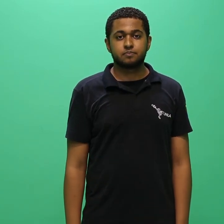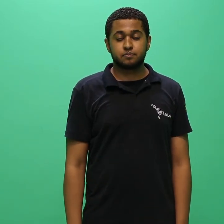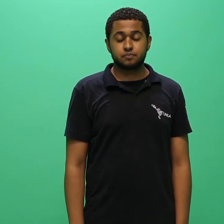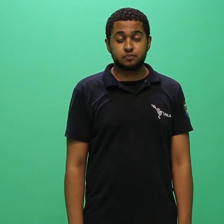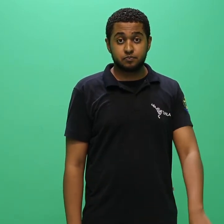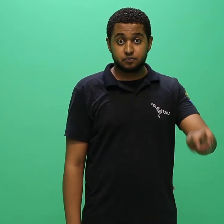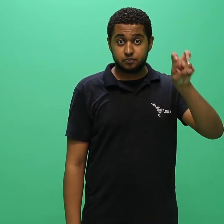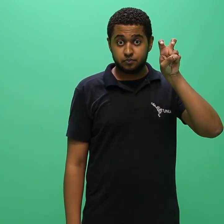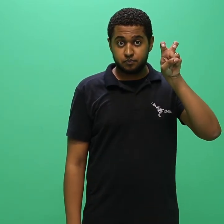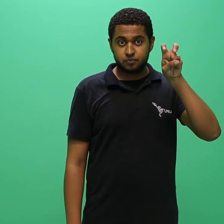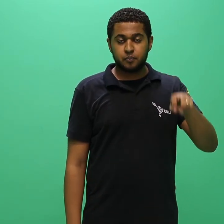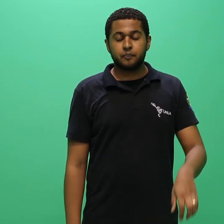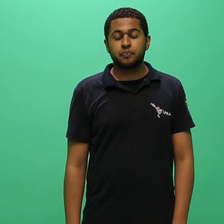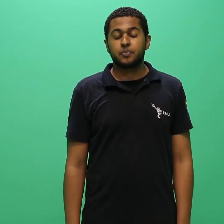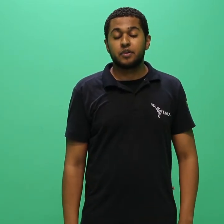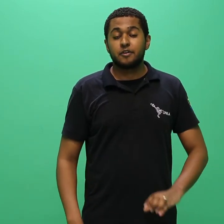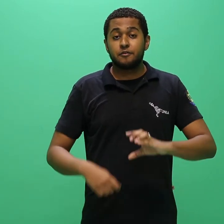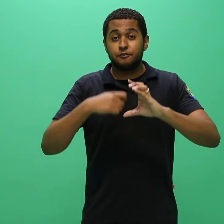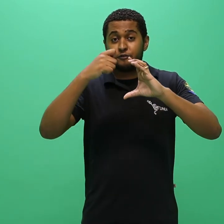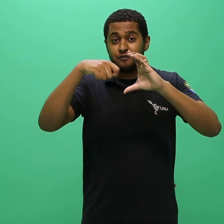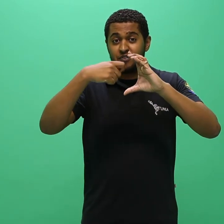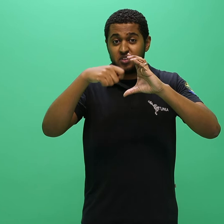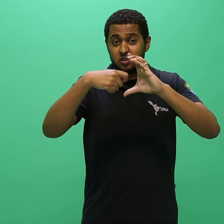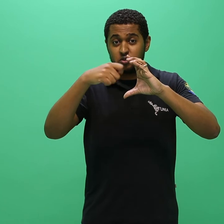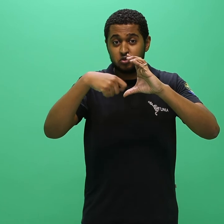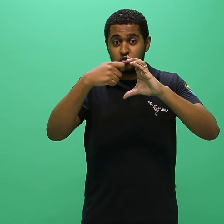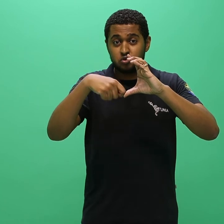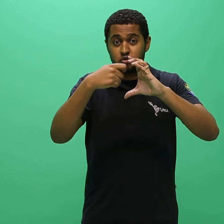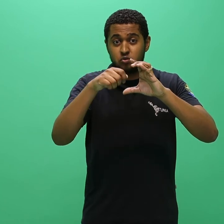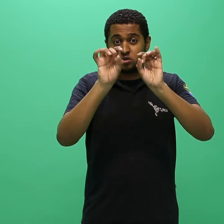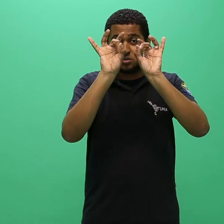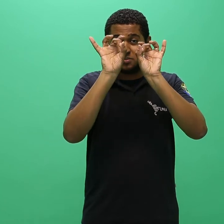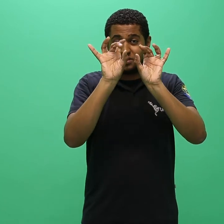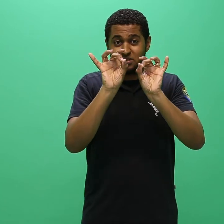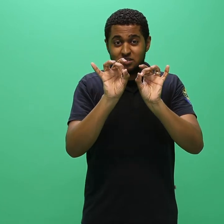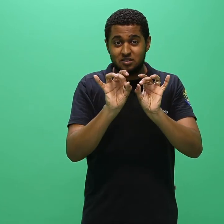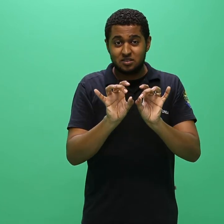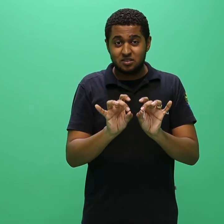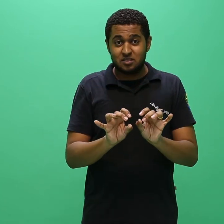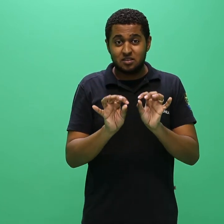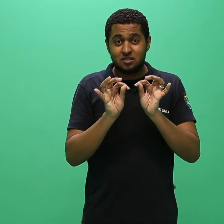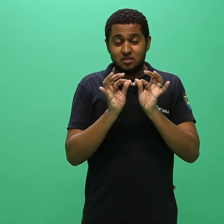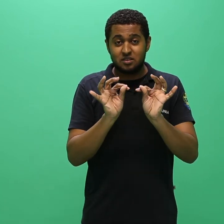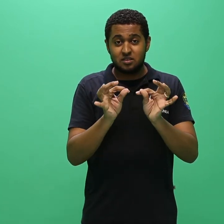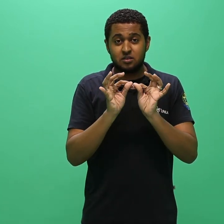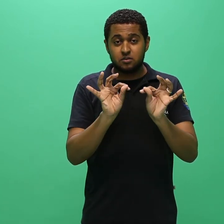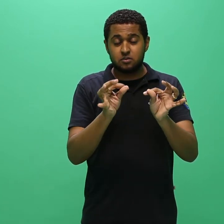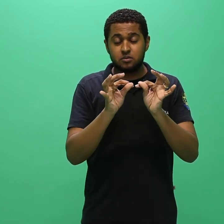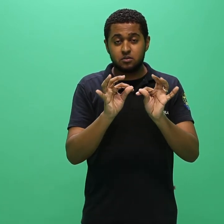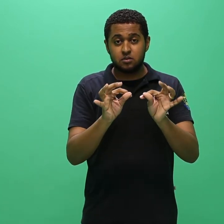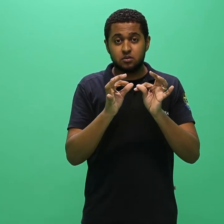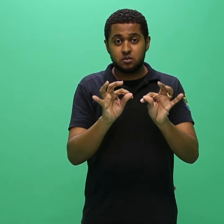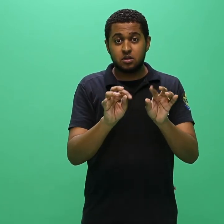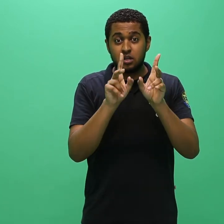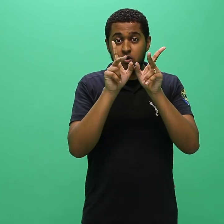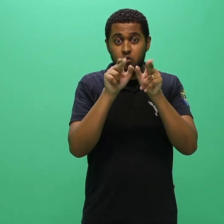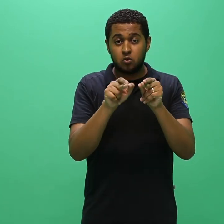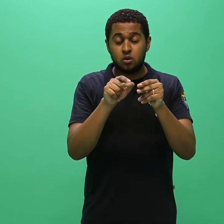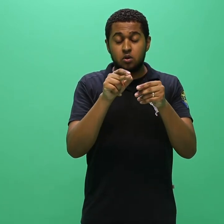5. Vídeo com as especificações técnicas descritas no anexo